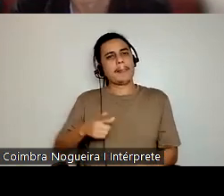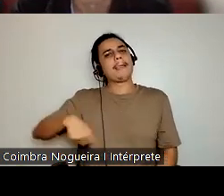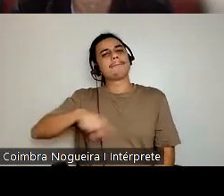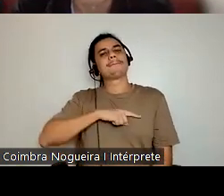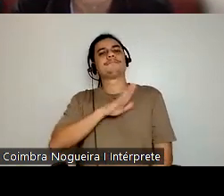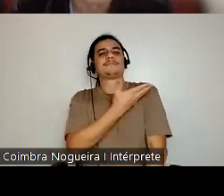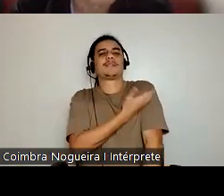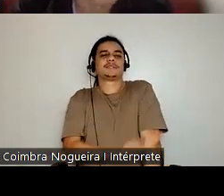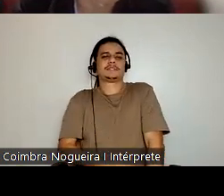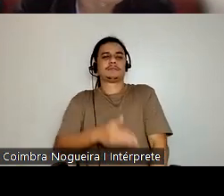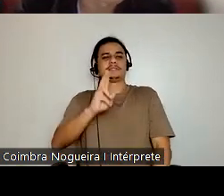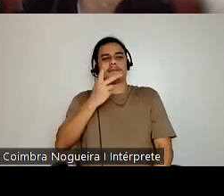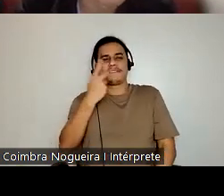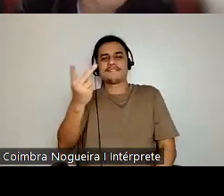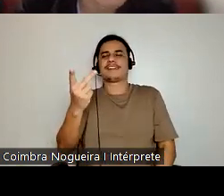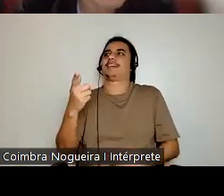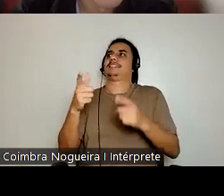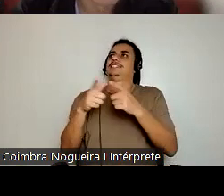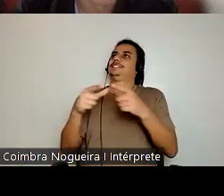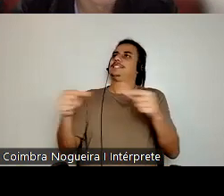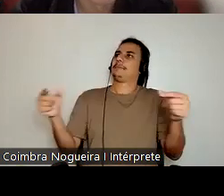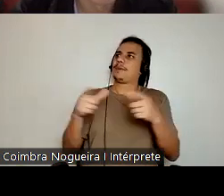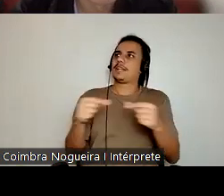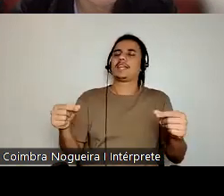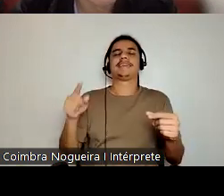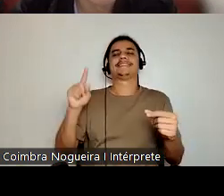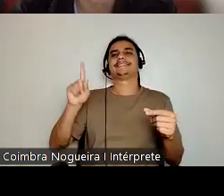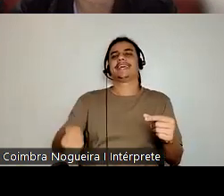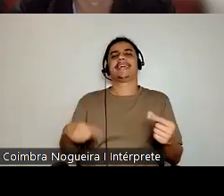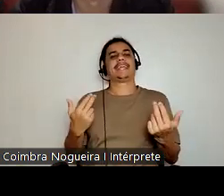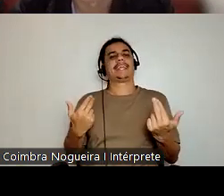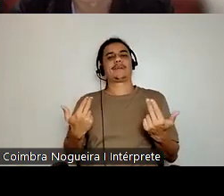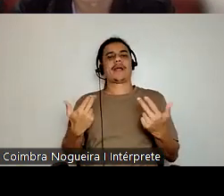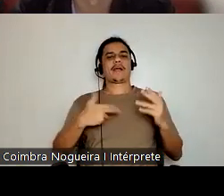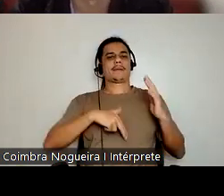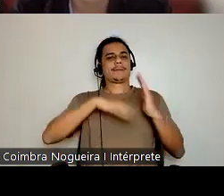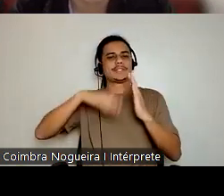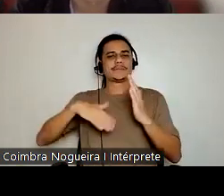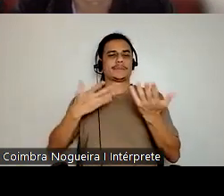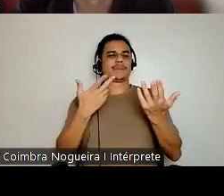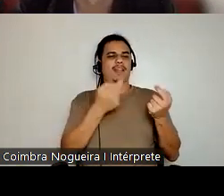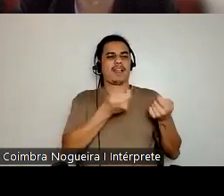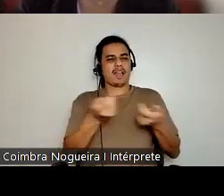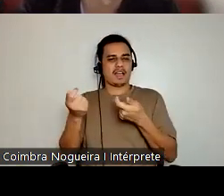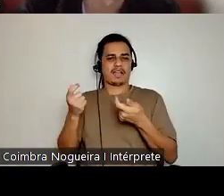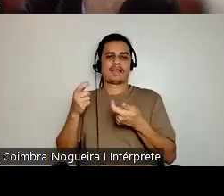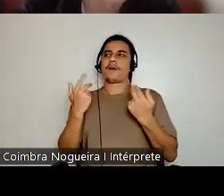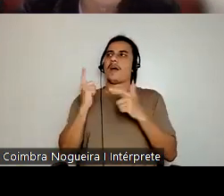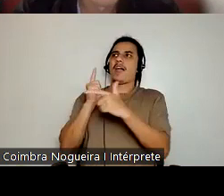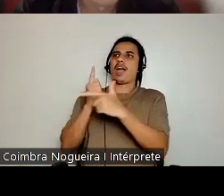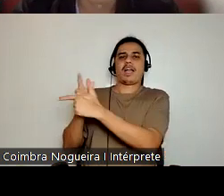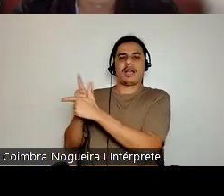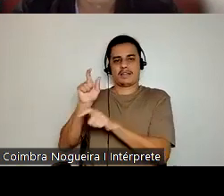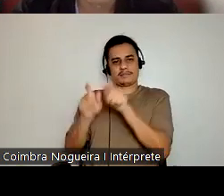japonês como verdureiro, tintureiro, que também, ou então, os trata fazendo essas brincadeiras de caçoar da pronúncia deles.